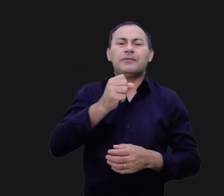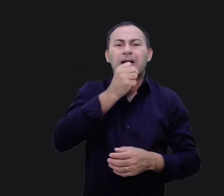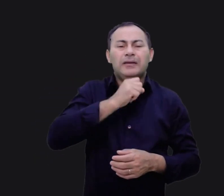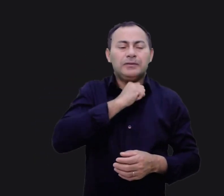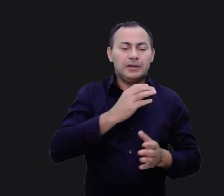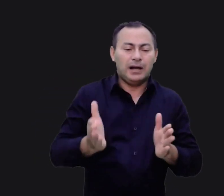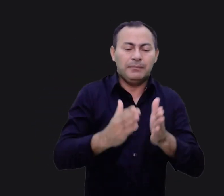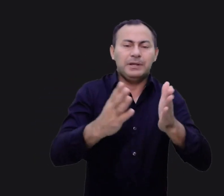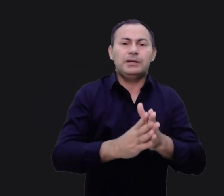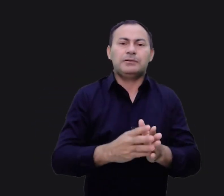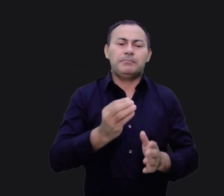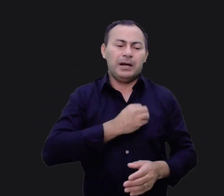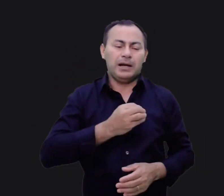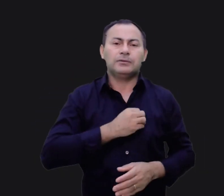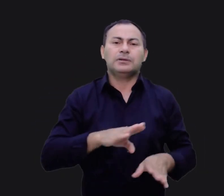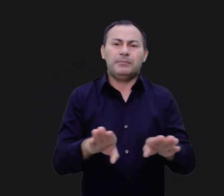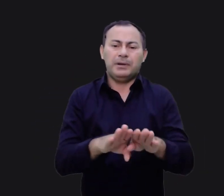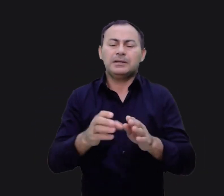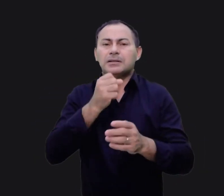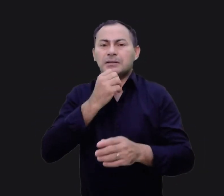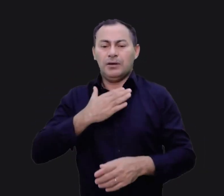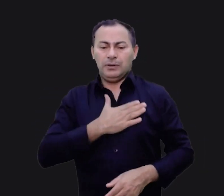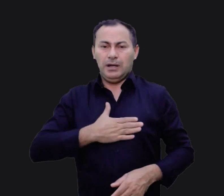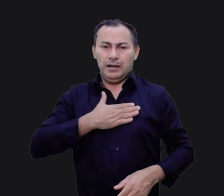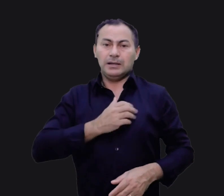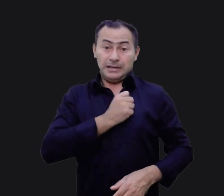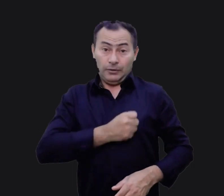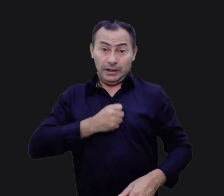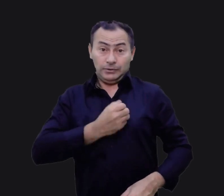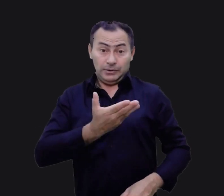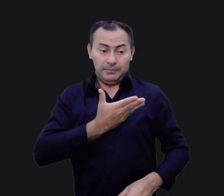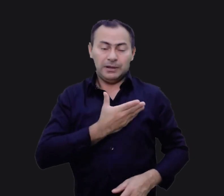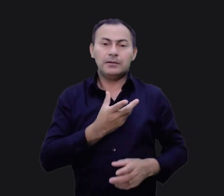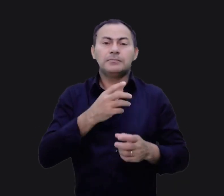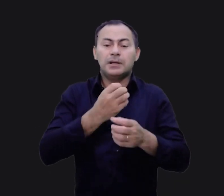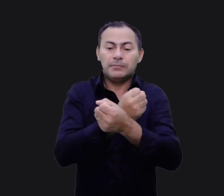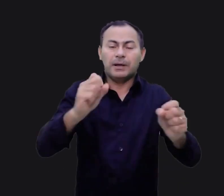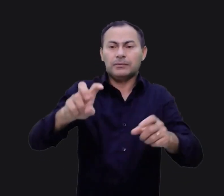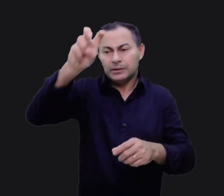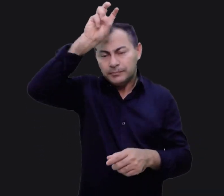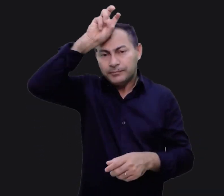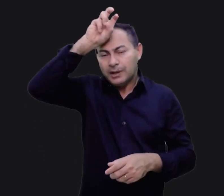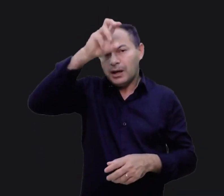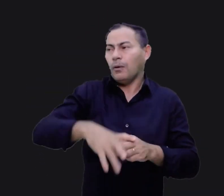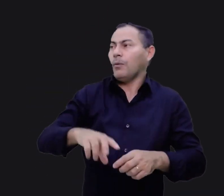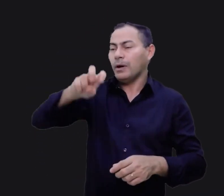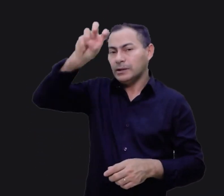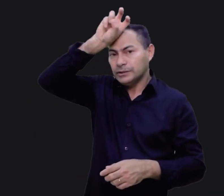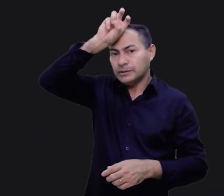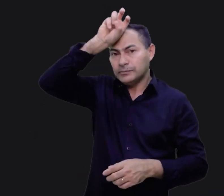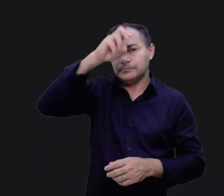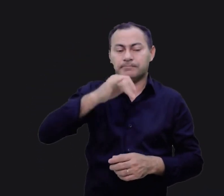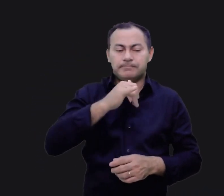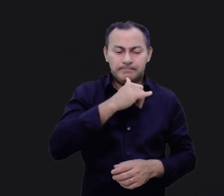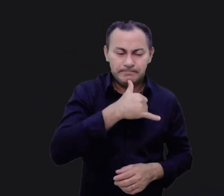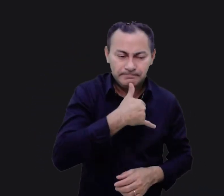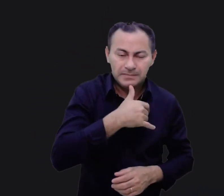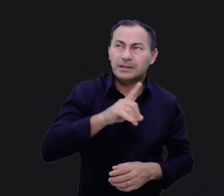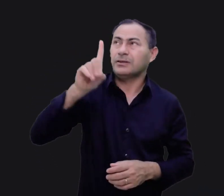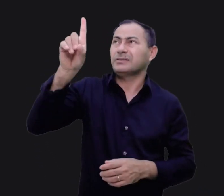Dos amigos, dos relacionamentos. Quando alguém que foi liberto do Egito se volta e diz. Ah, o Egito. Isso entristece muito a